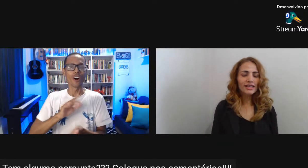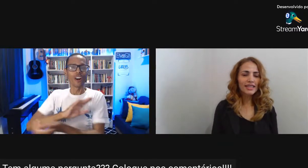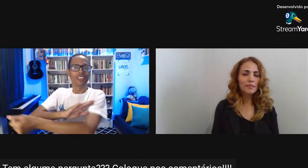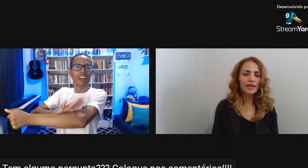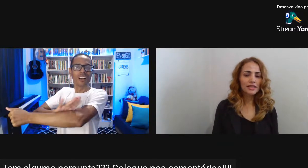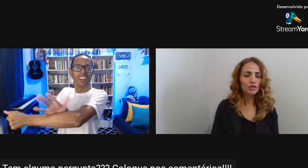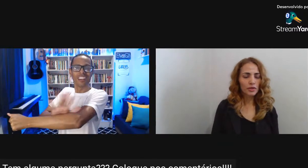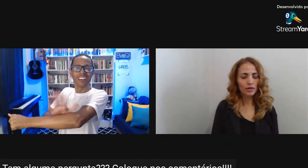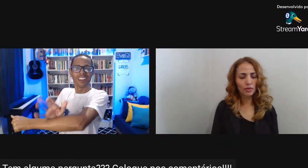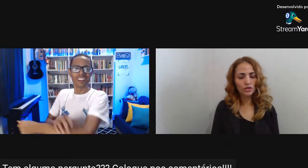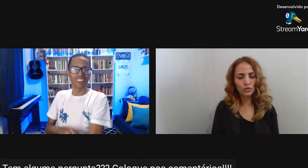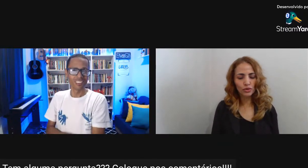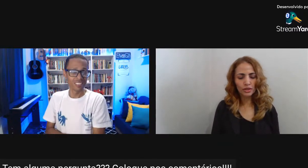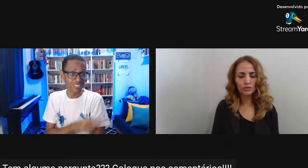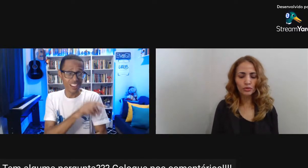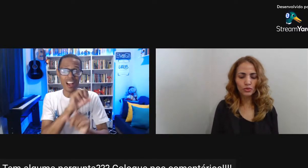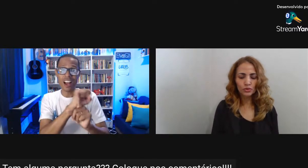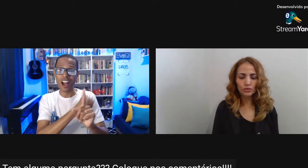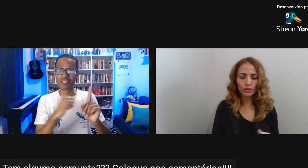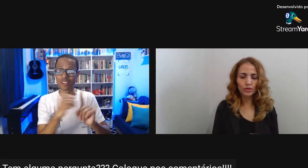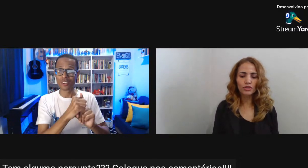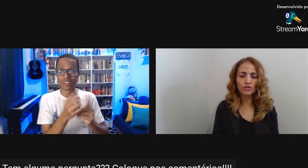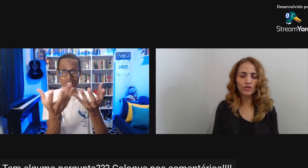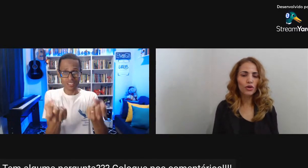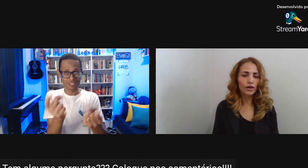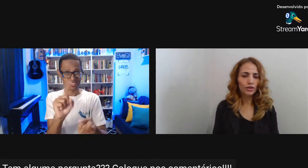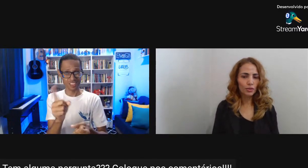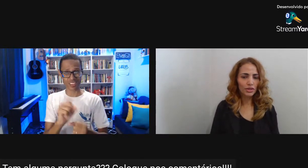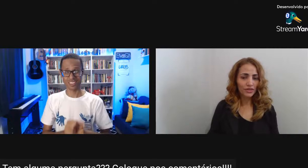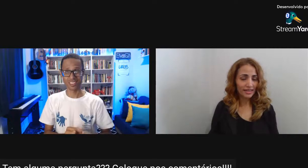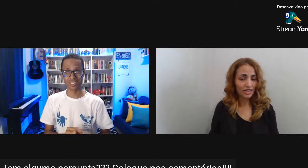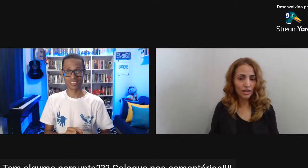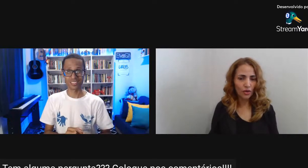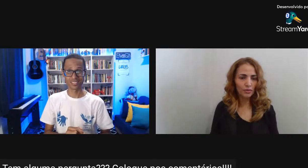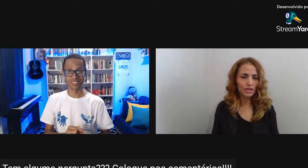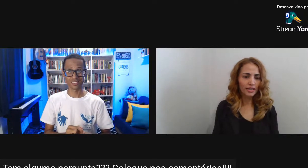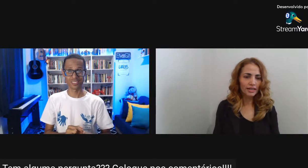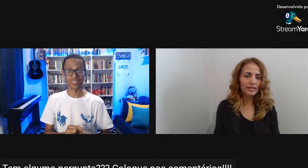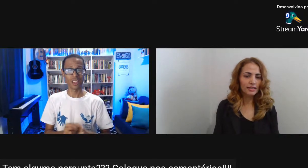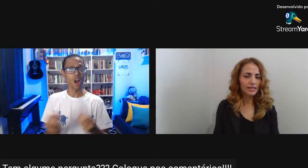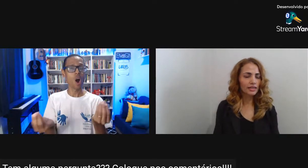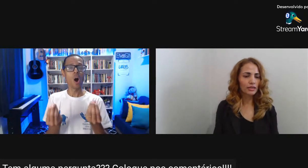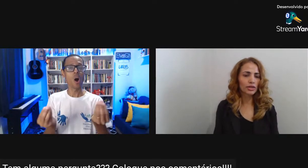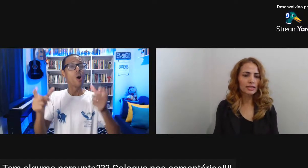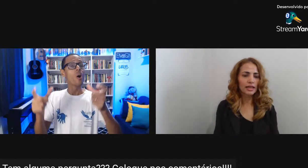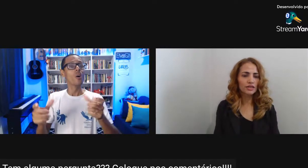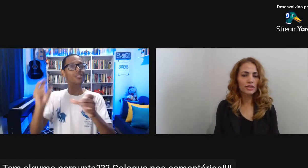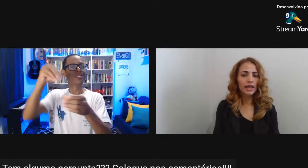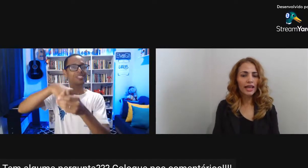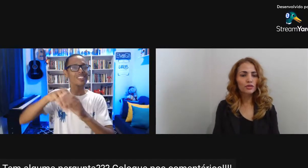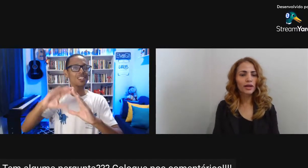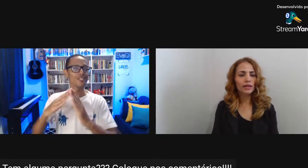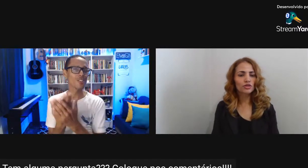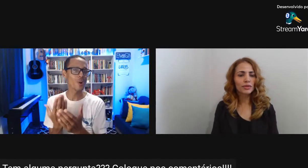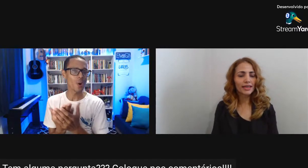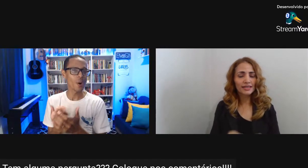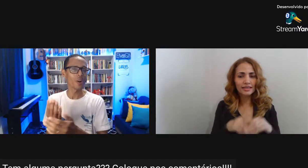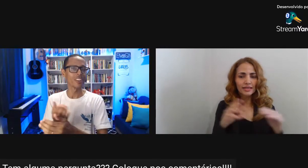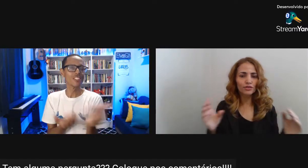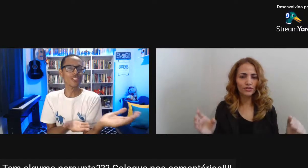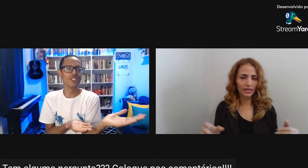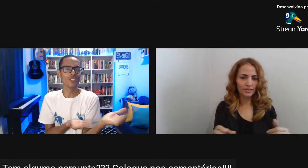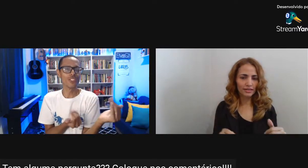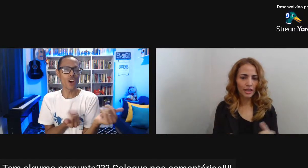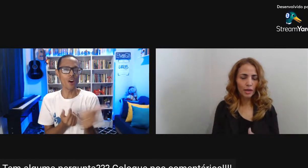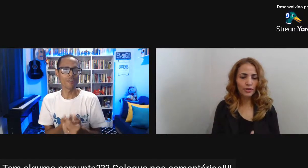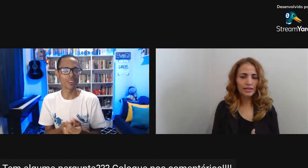isso Nem sempre é aceito Especialmente Num contexto De escola Onde há uma diversidade Enorme De crianças E até adolescentes Educados De maneiras